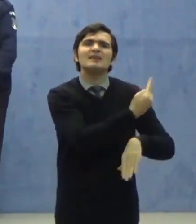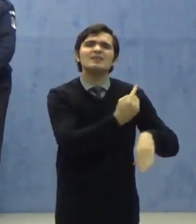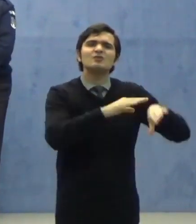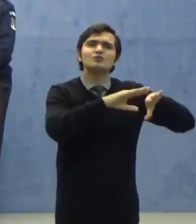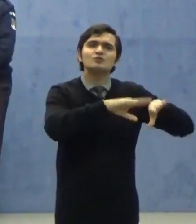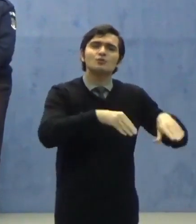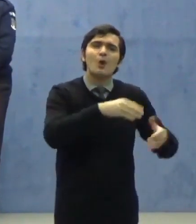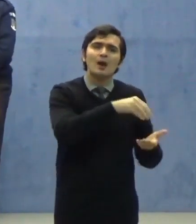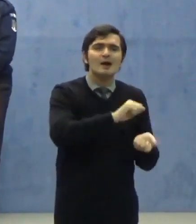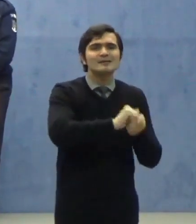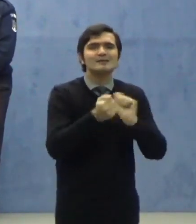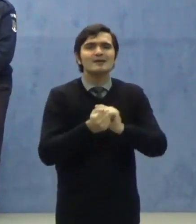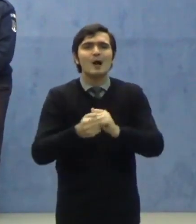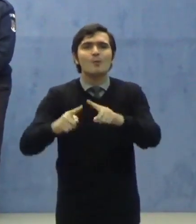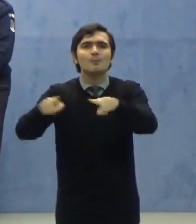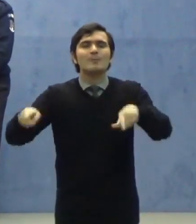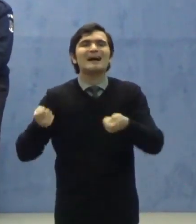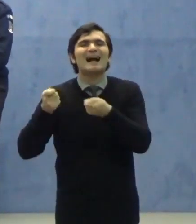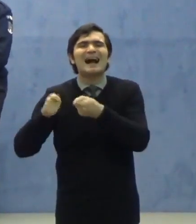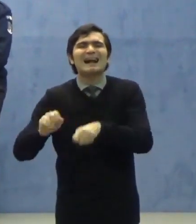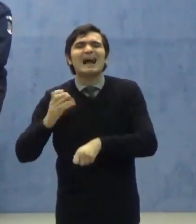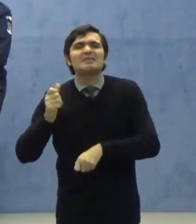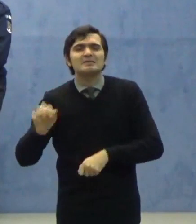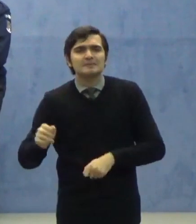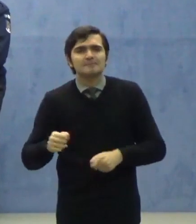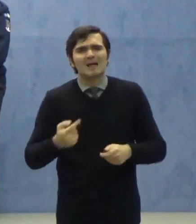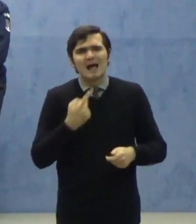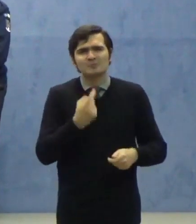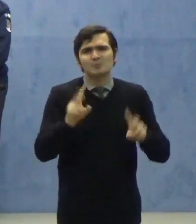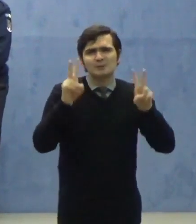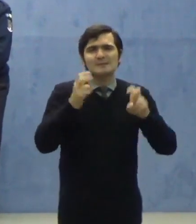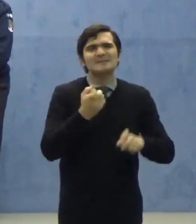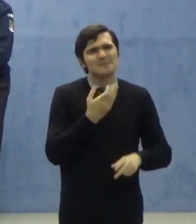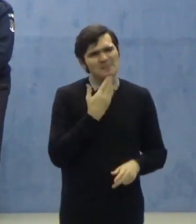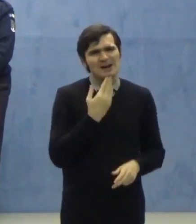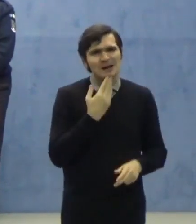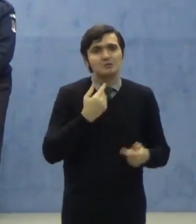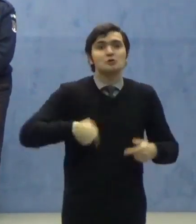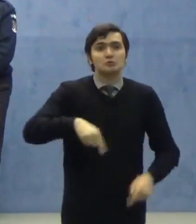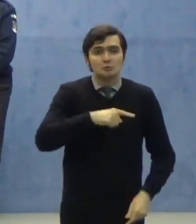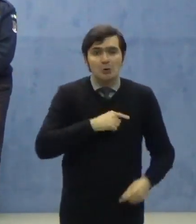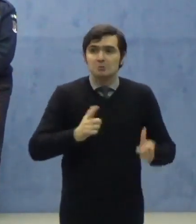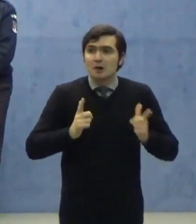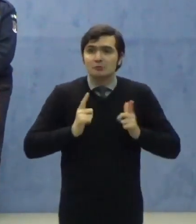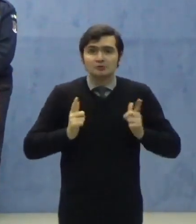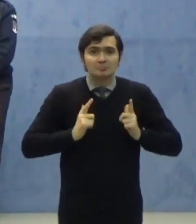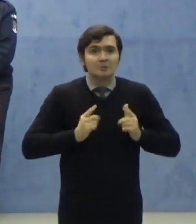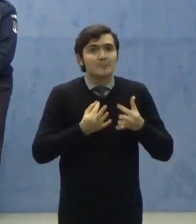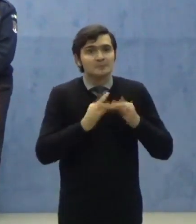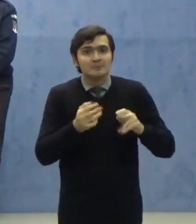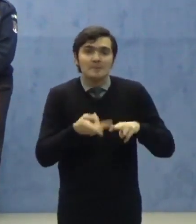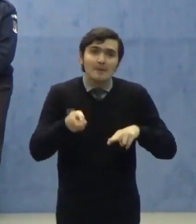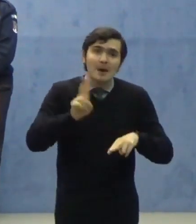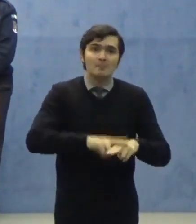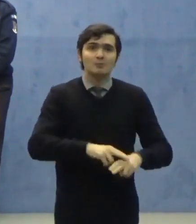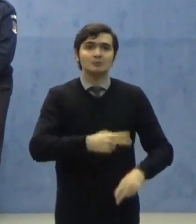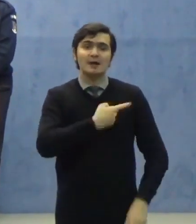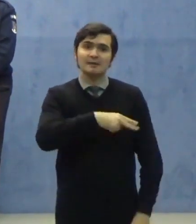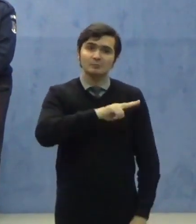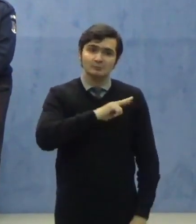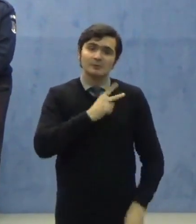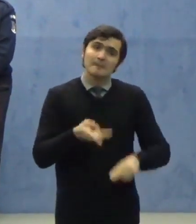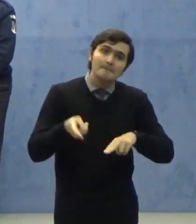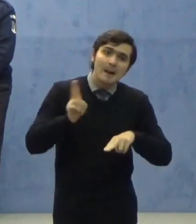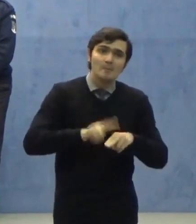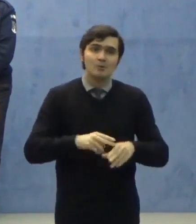Am spus, din păcate, pentru că noi ne așteptam ca să fie mai multă responsabilitate și mai multă implicare